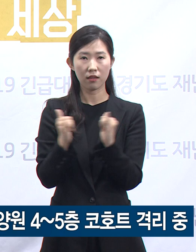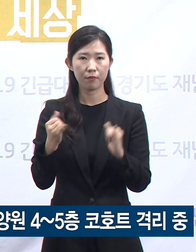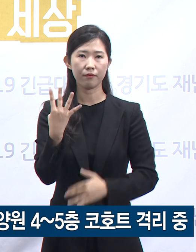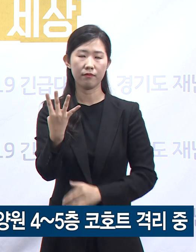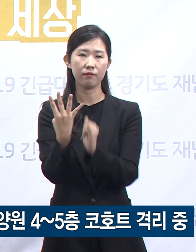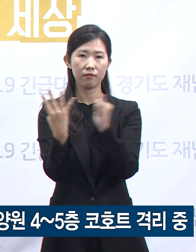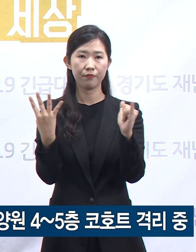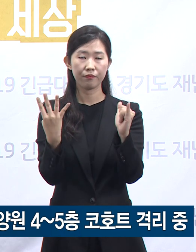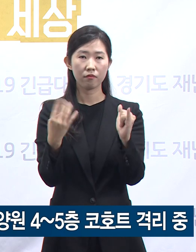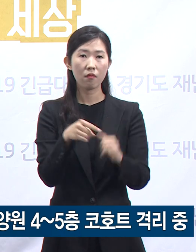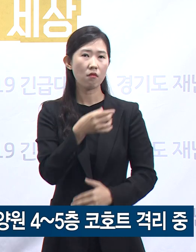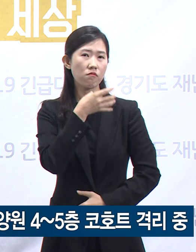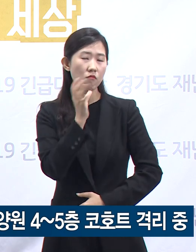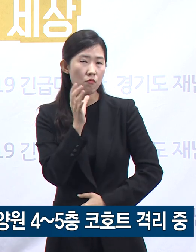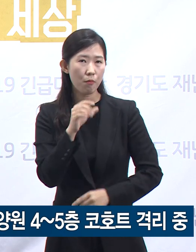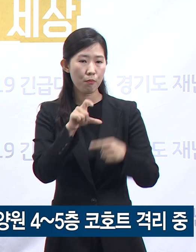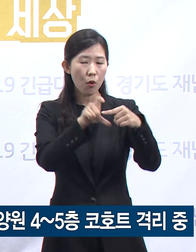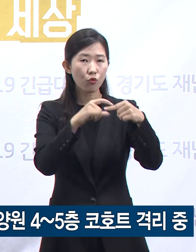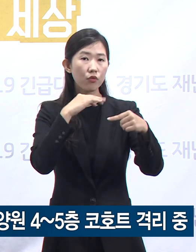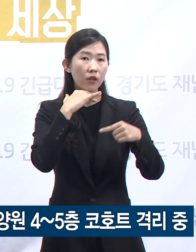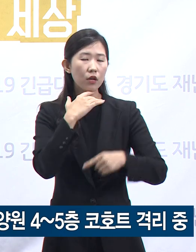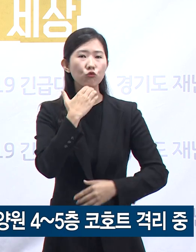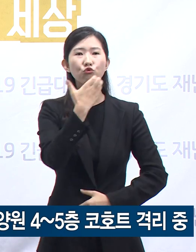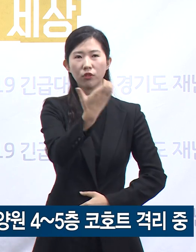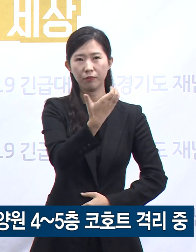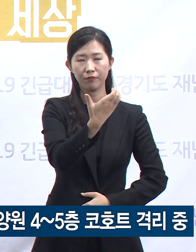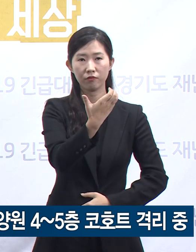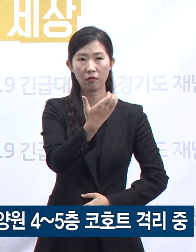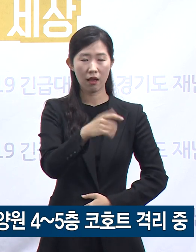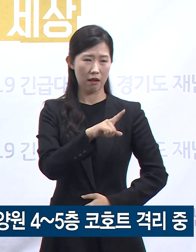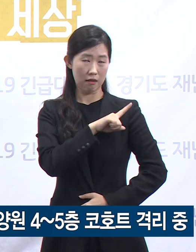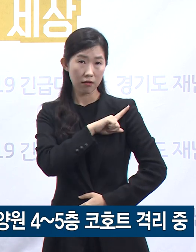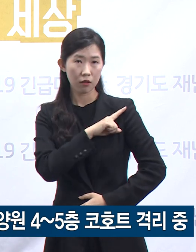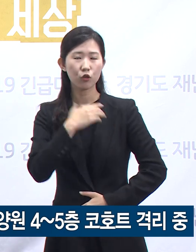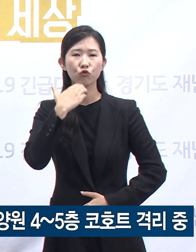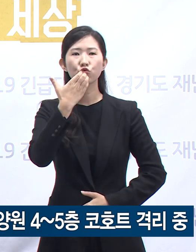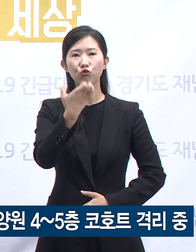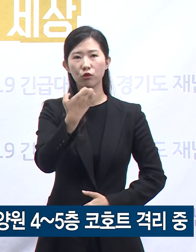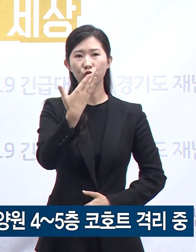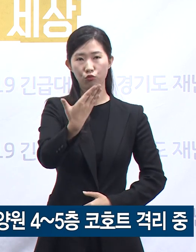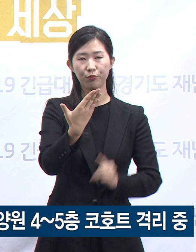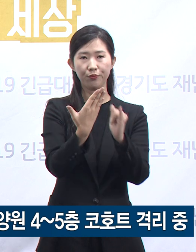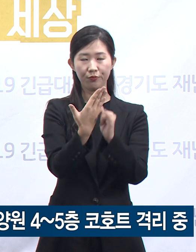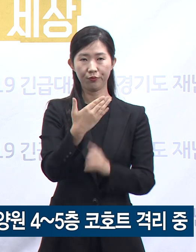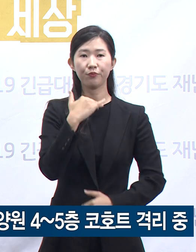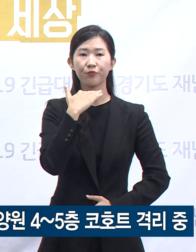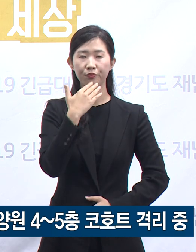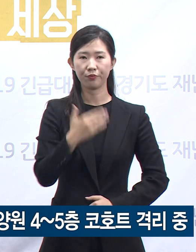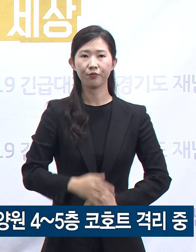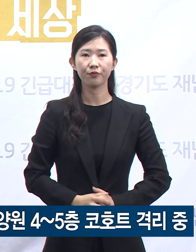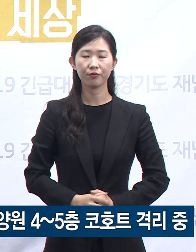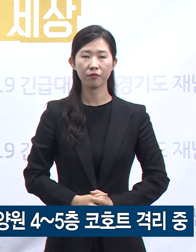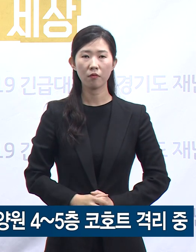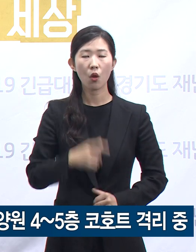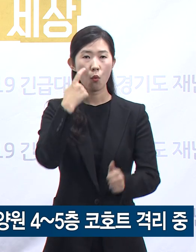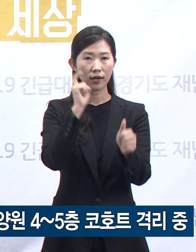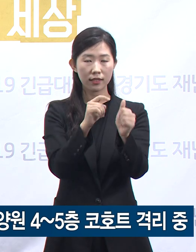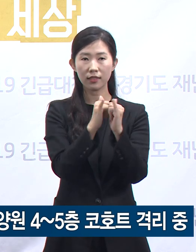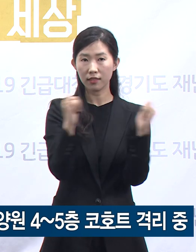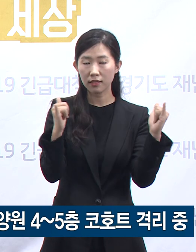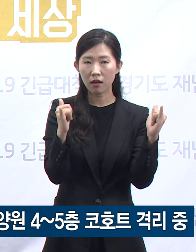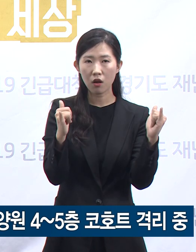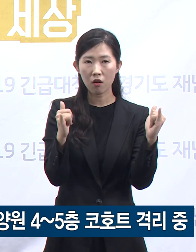평균 연령은 90세이고 최고령자는 99세입니다. 확진자가 발생한 요양원 4,